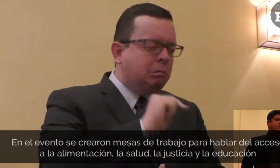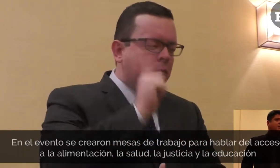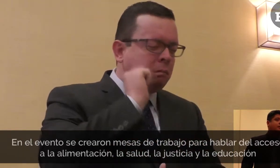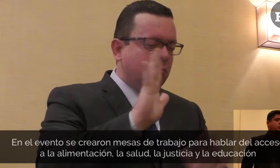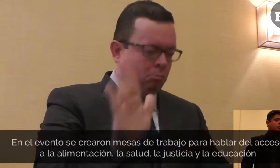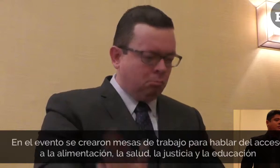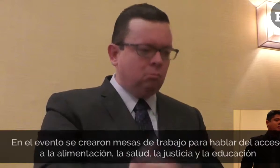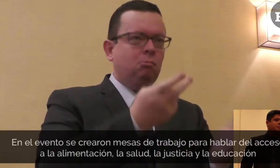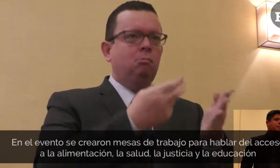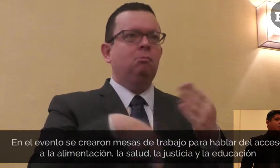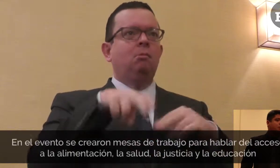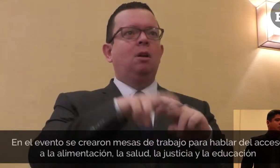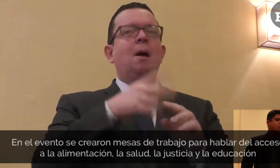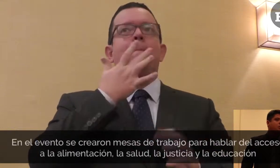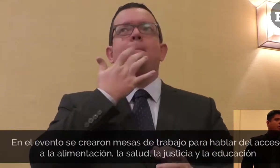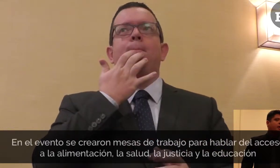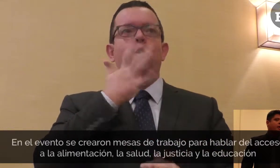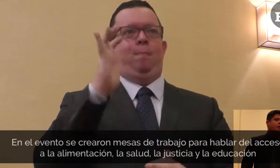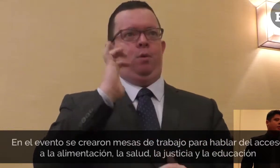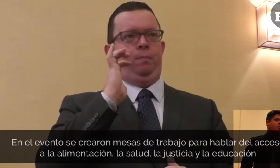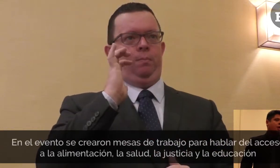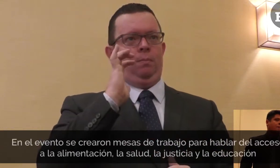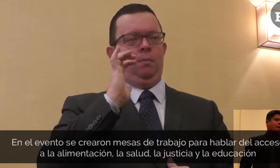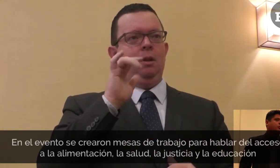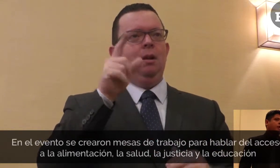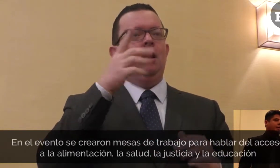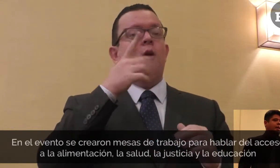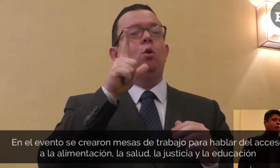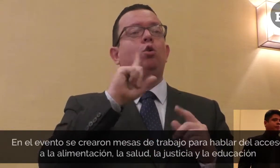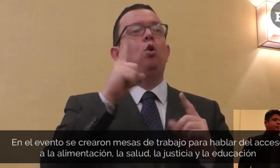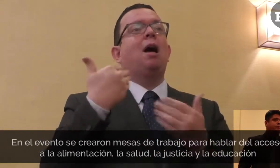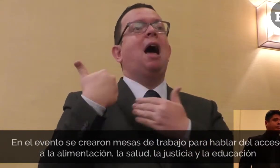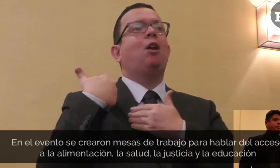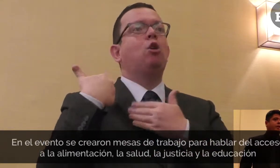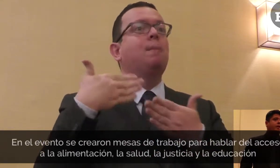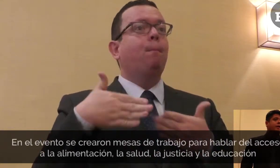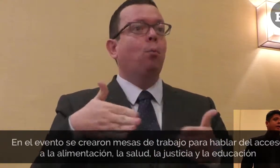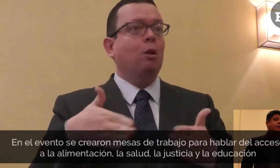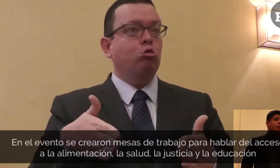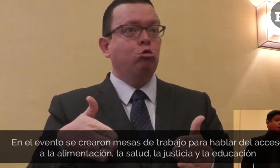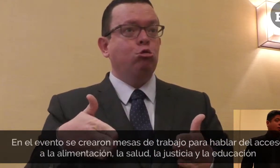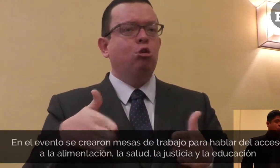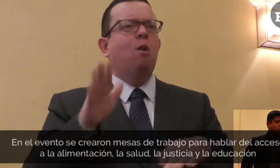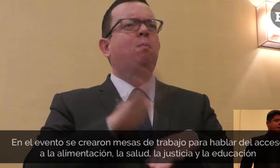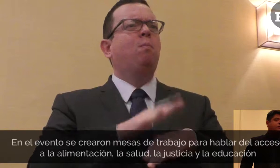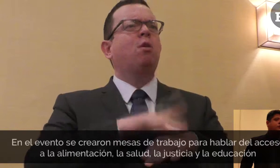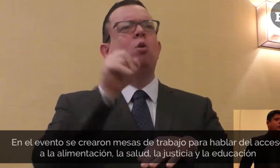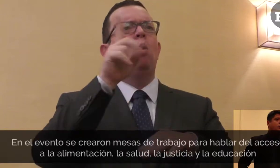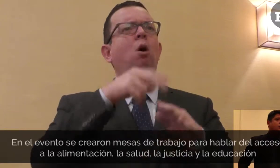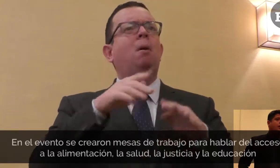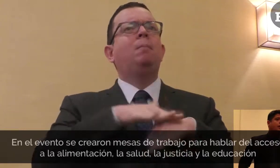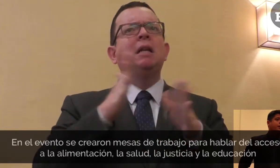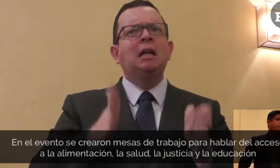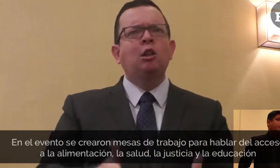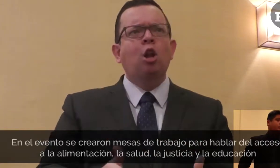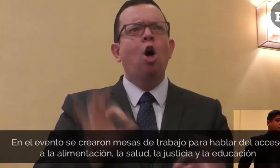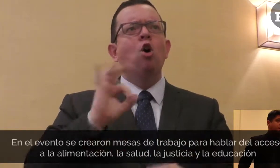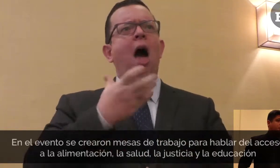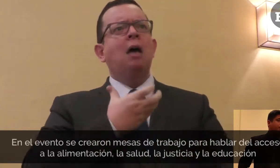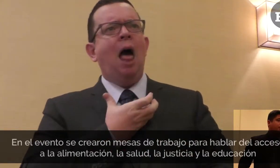dentro del sistema público o el aparato del Estado. Los cargos públicos nos preguntamos por